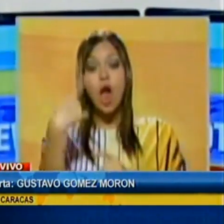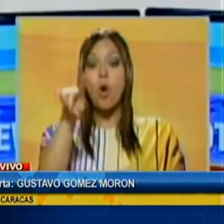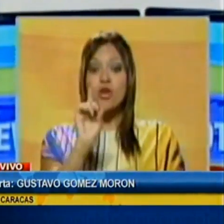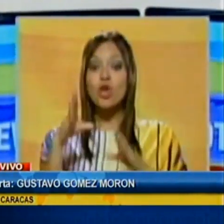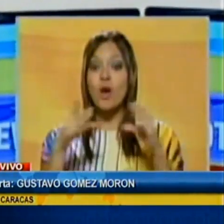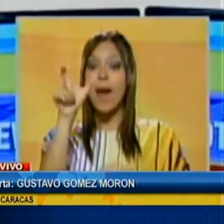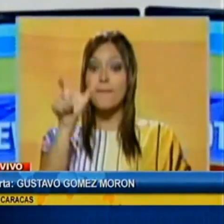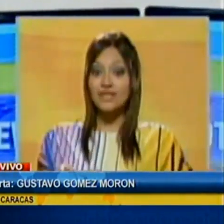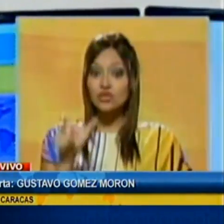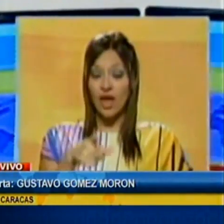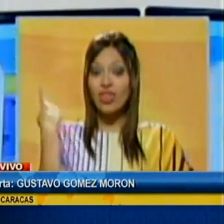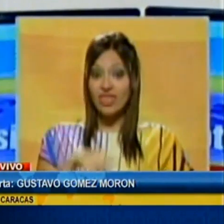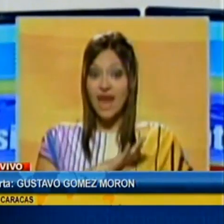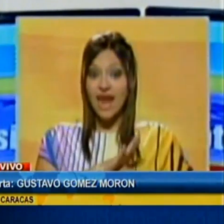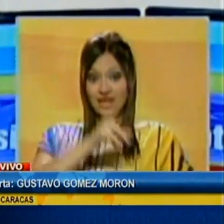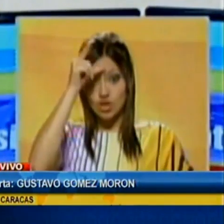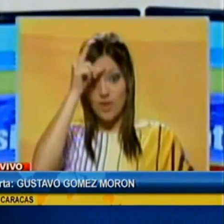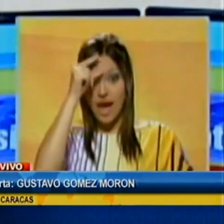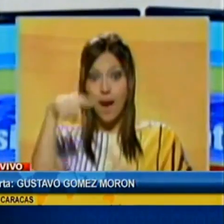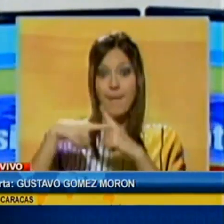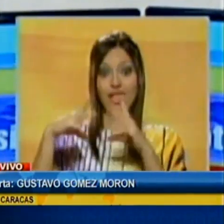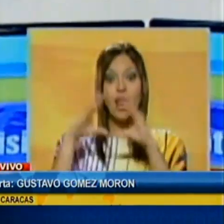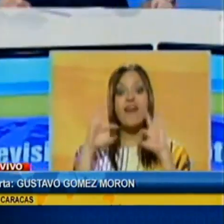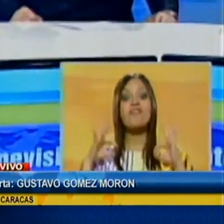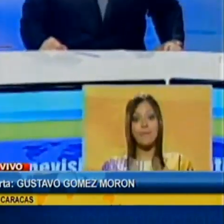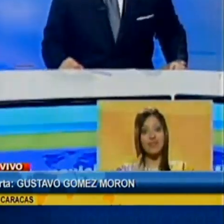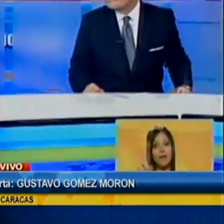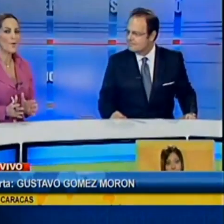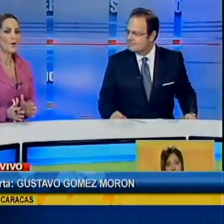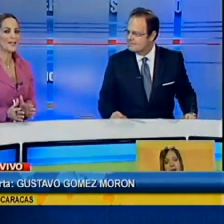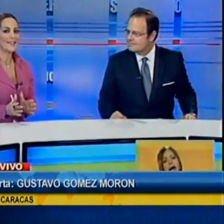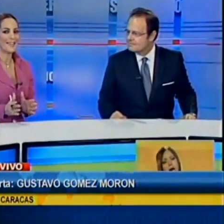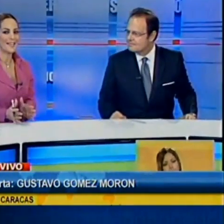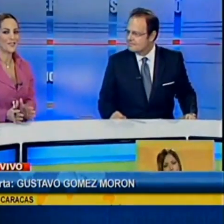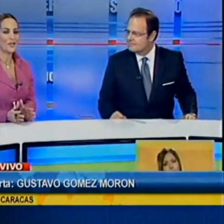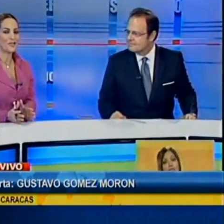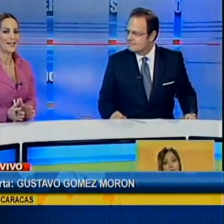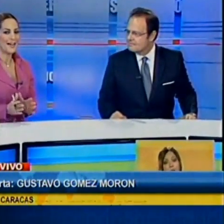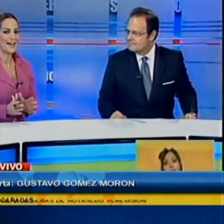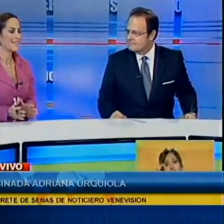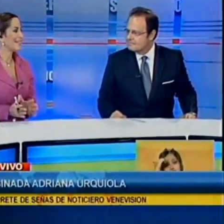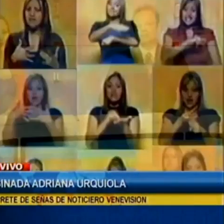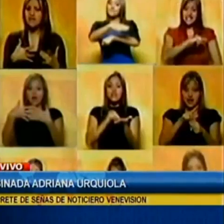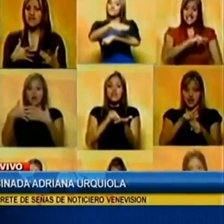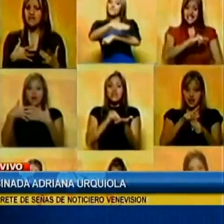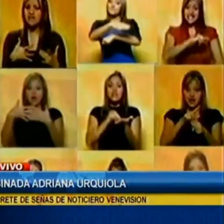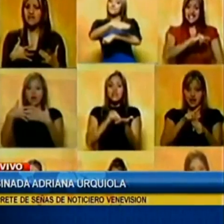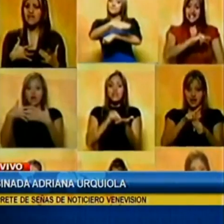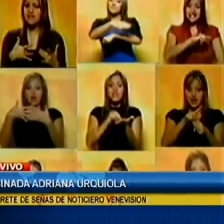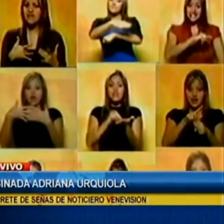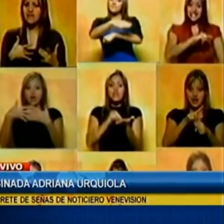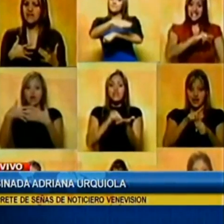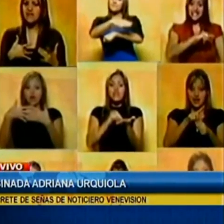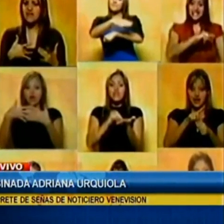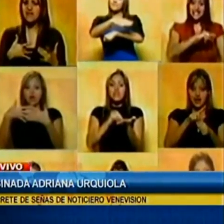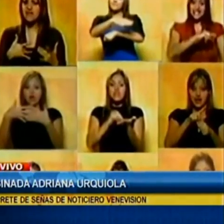parecer un sujeto armado abrió fuego contra manifestantes en una barricada colocada en la carretera Panamericana a la